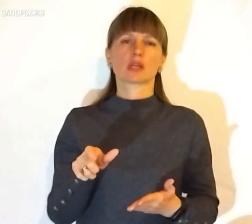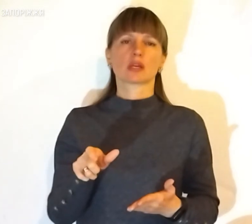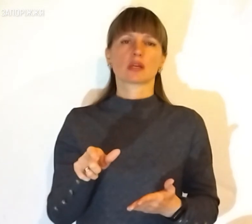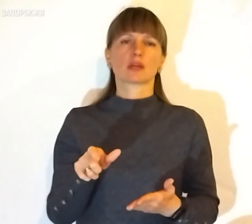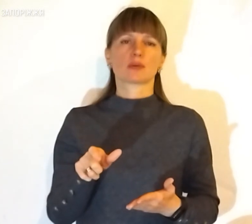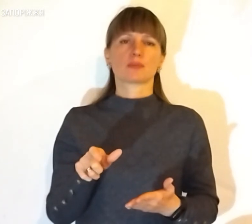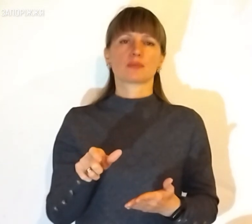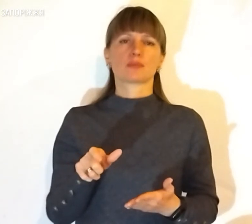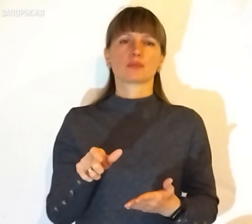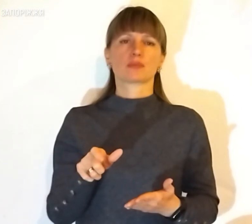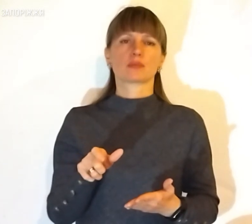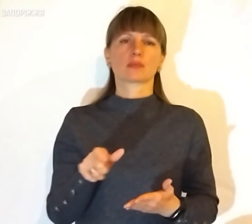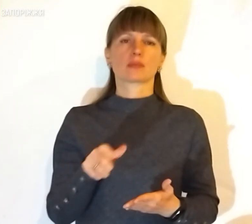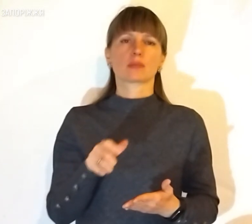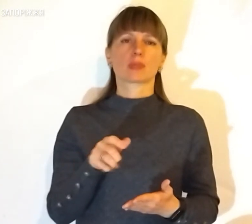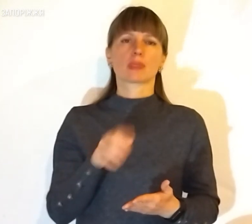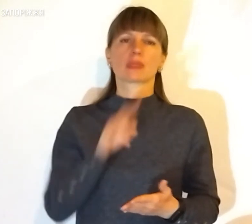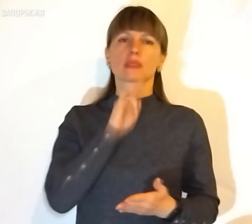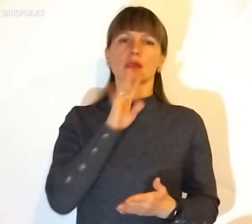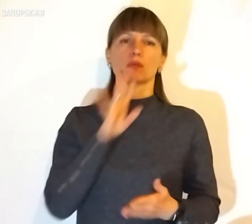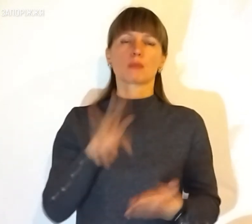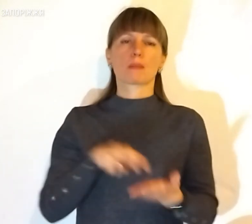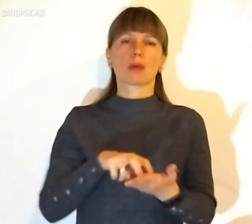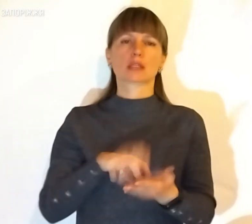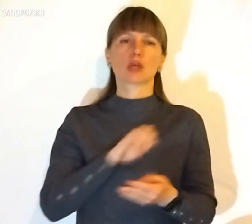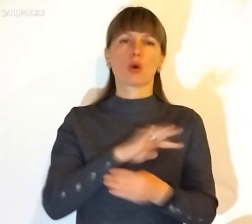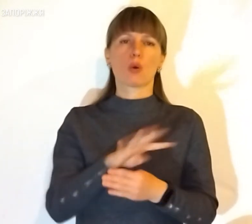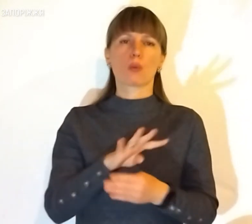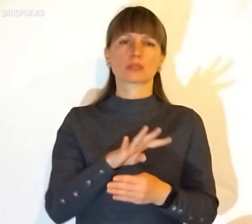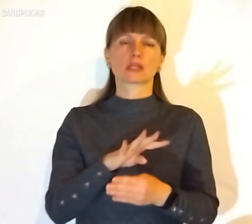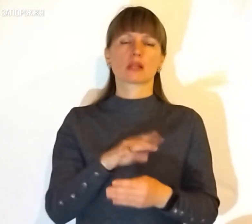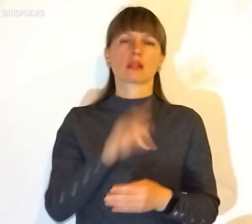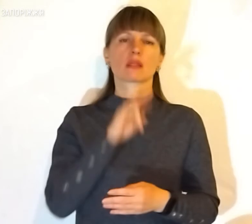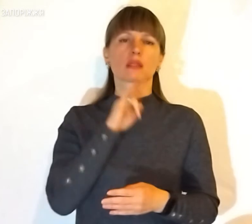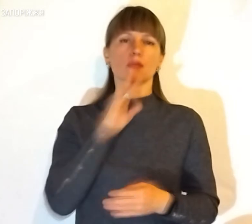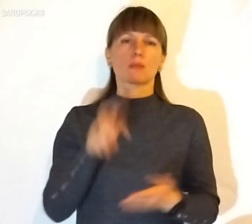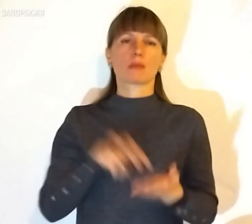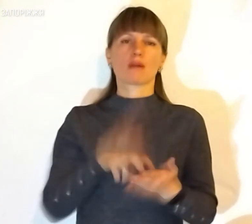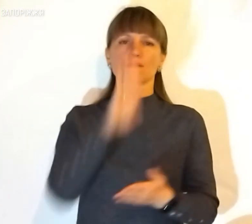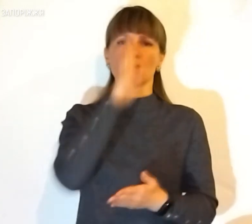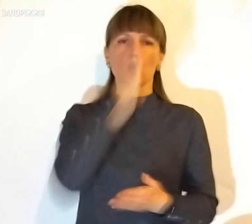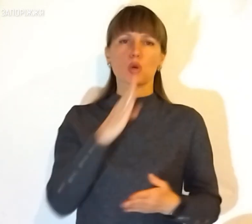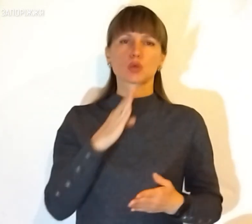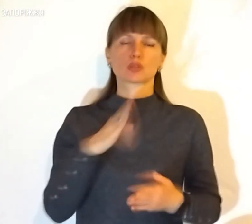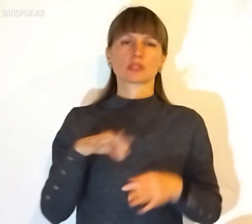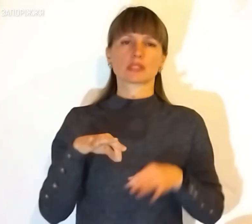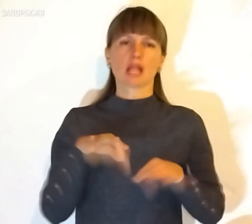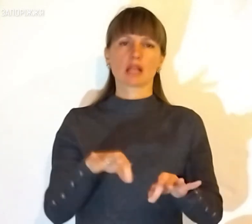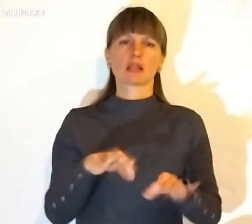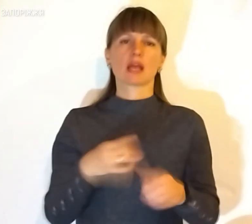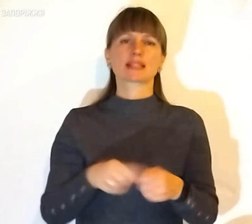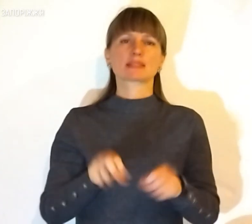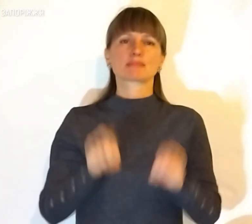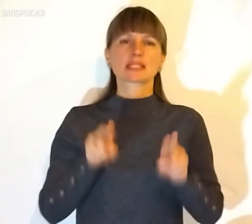будуть боятися обстрілів, не будуть боятися ворожої техніки. Це специфічна